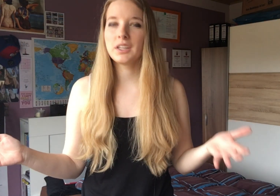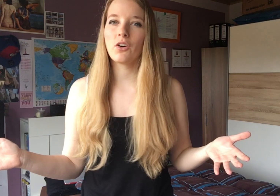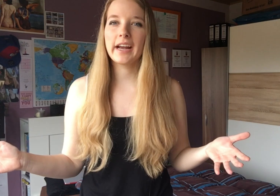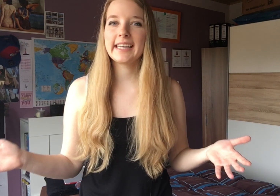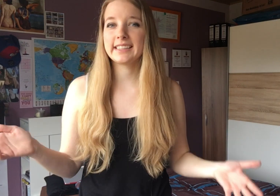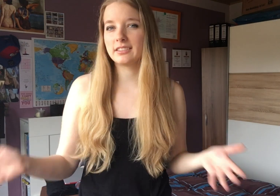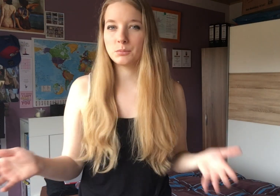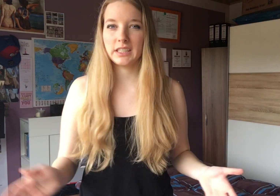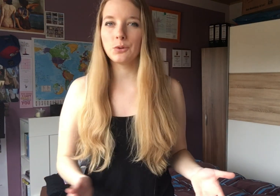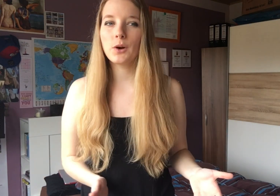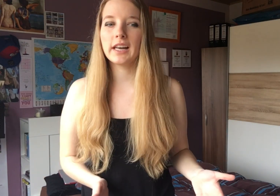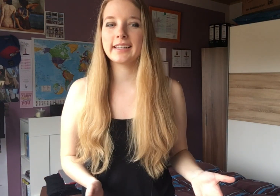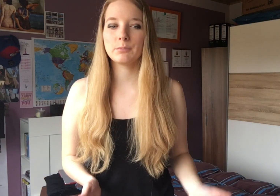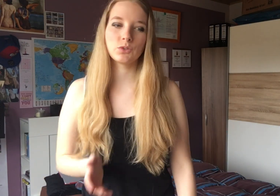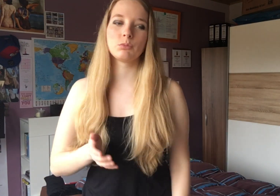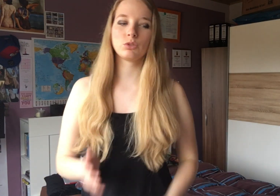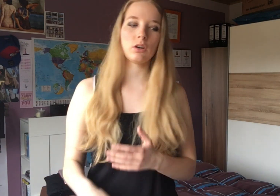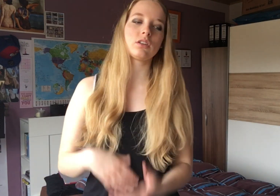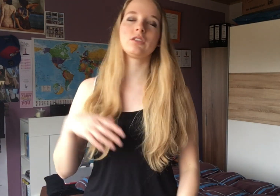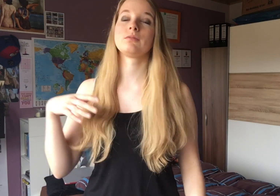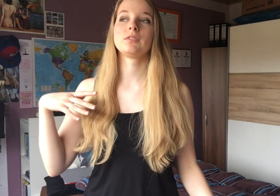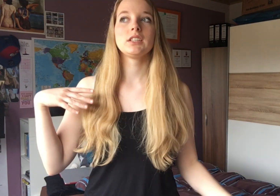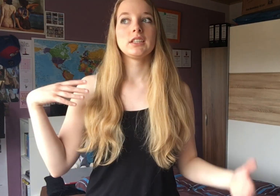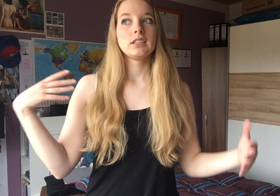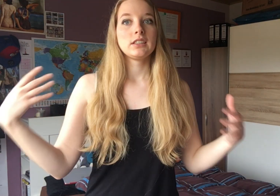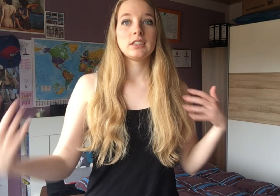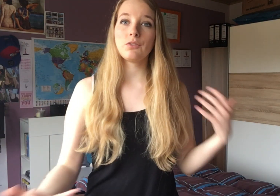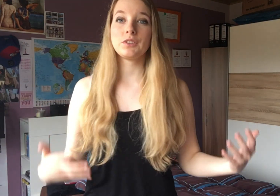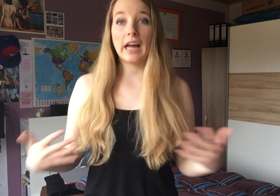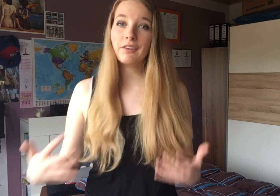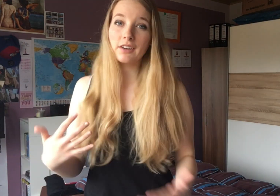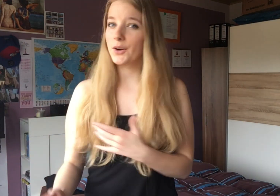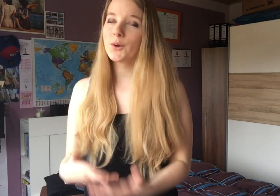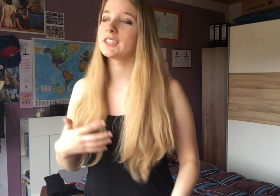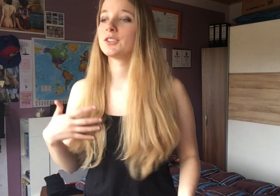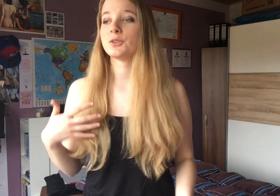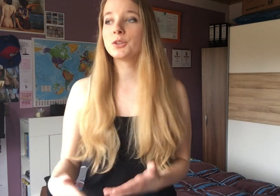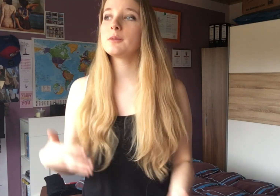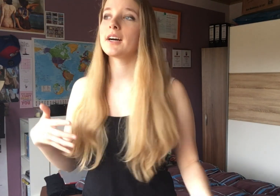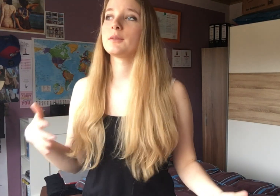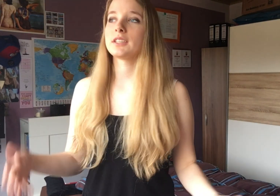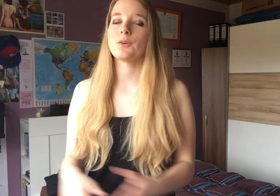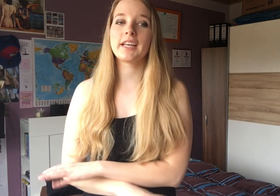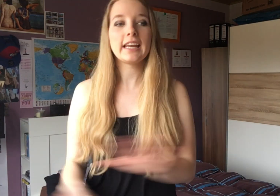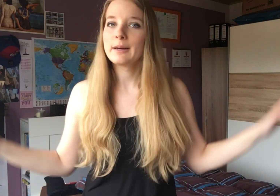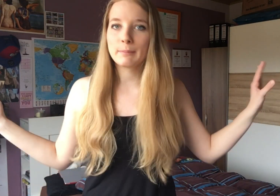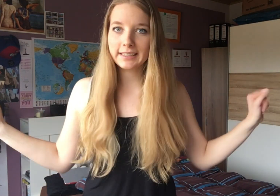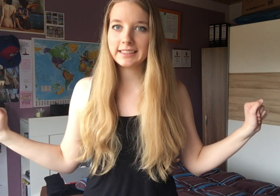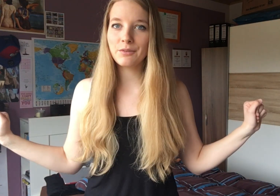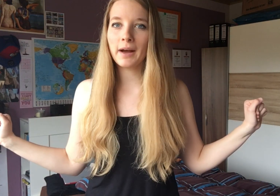vier Wochen her, dass ich dann das Lied hochgeladen habe und dann muss auch, die Nachfrage war groß, dass ich ein Tutorial mache. Dann habe ich gedacht, okay, mache ich das einfach